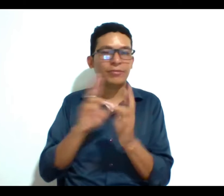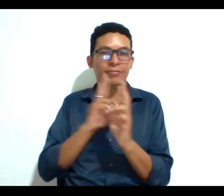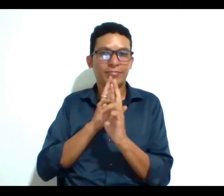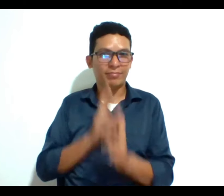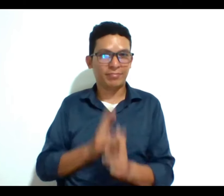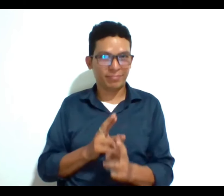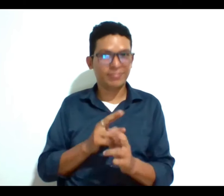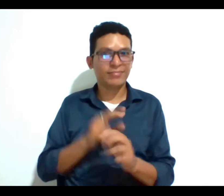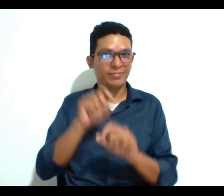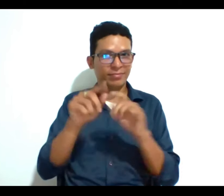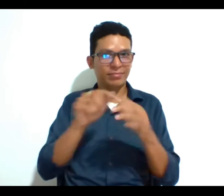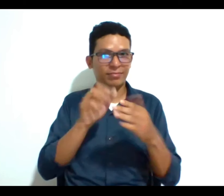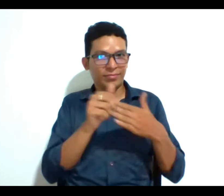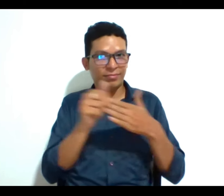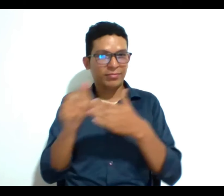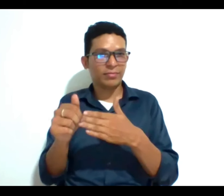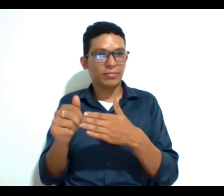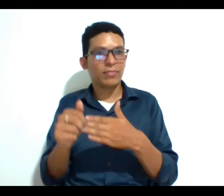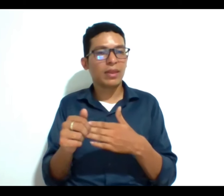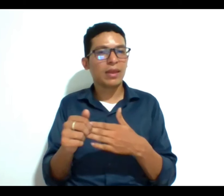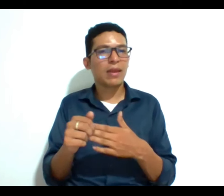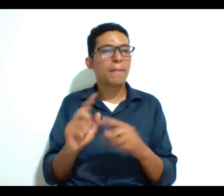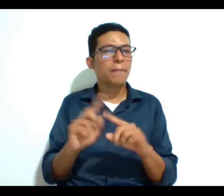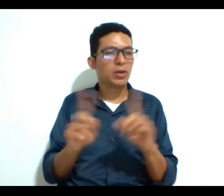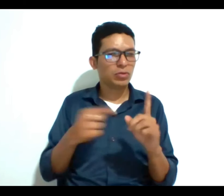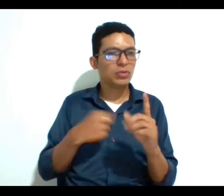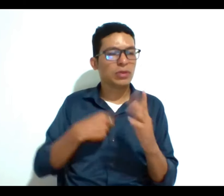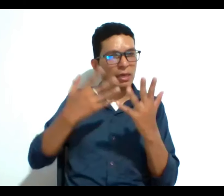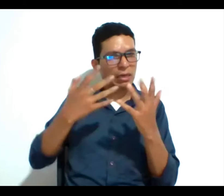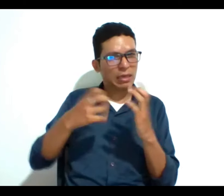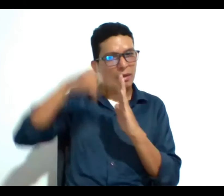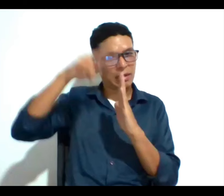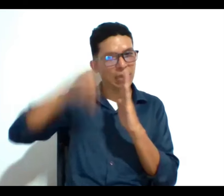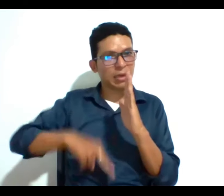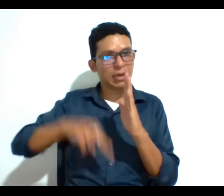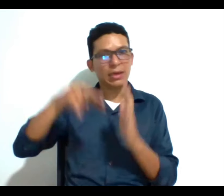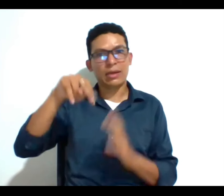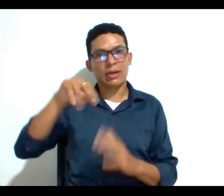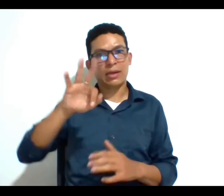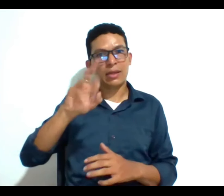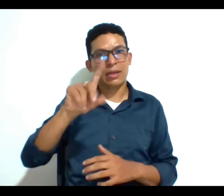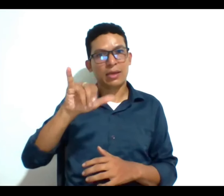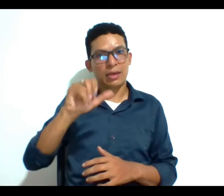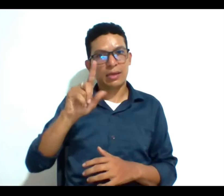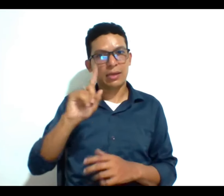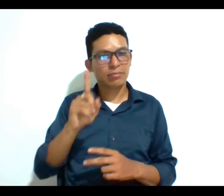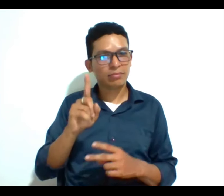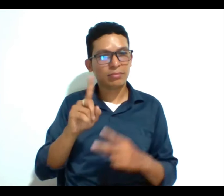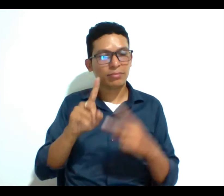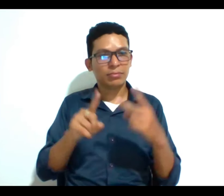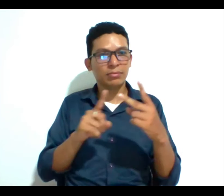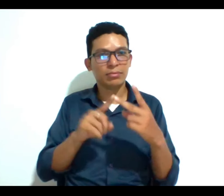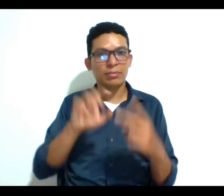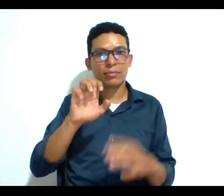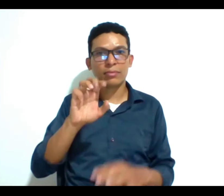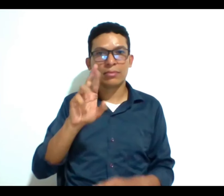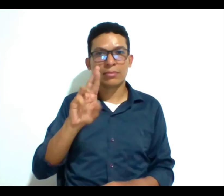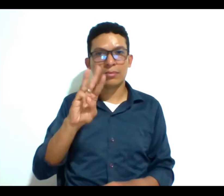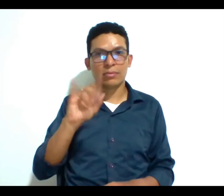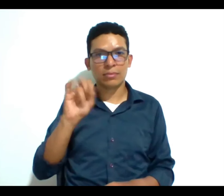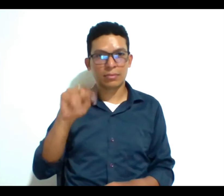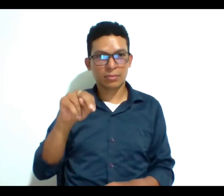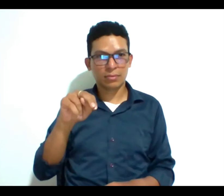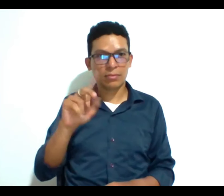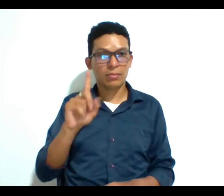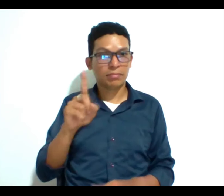preguntas orientadoras que traíamos pero que quisiera leer para que Natalia y Erwin pues pudiesen abordar en la